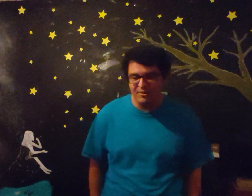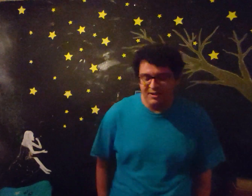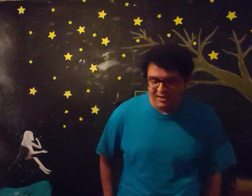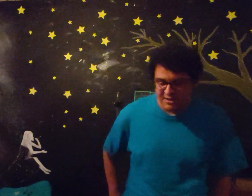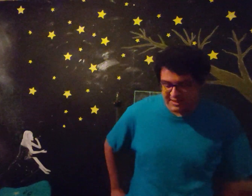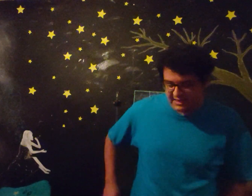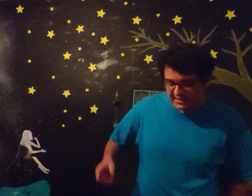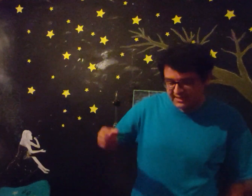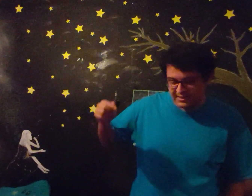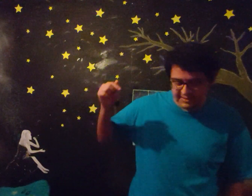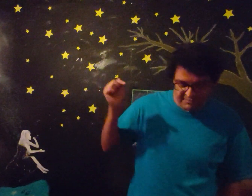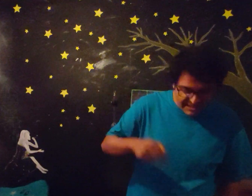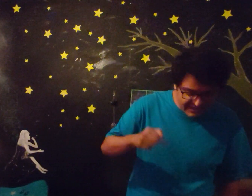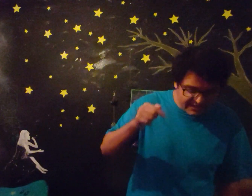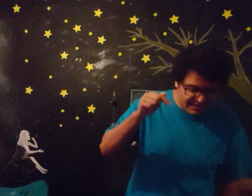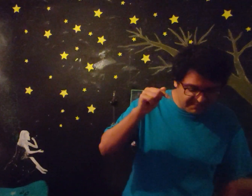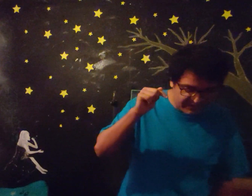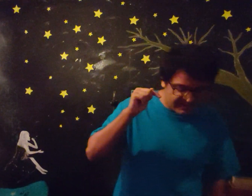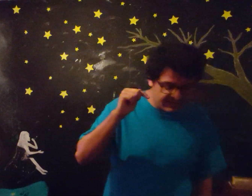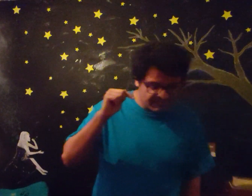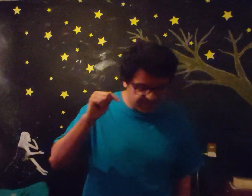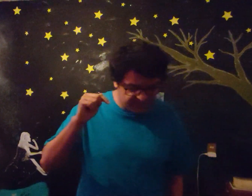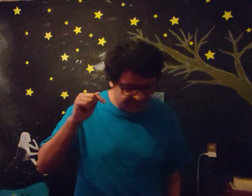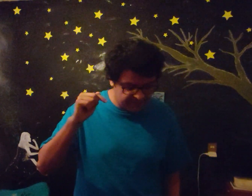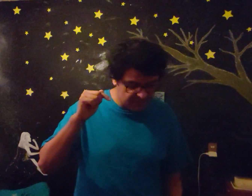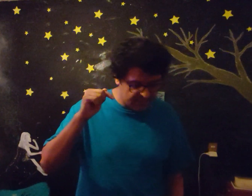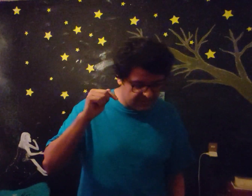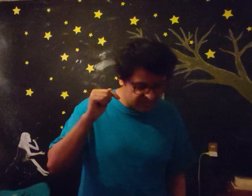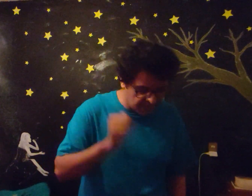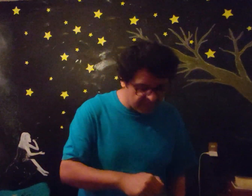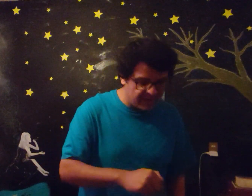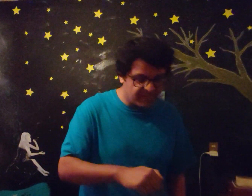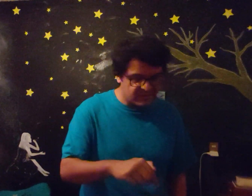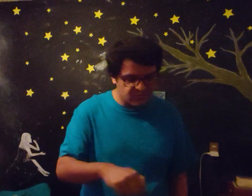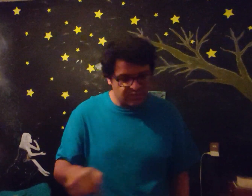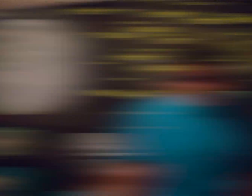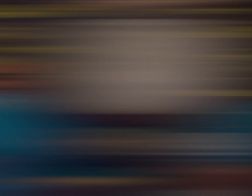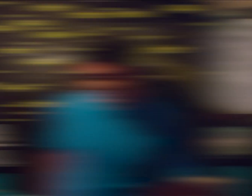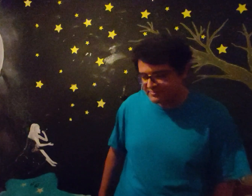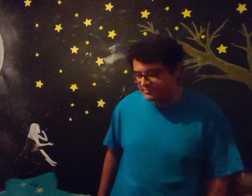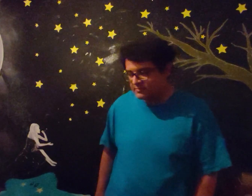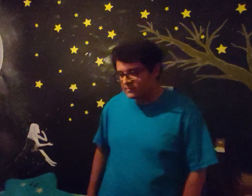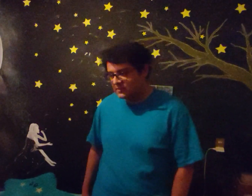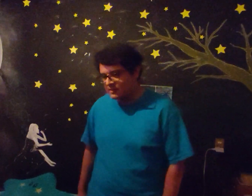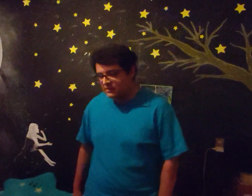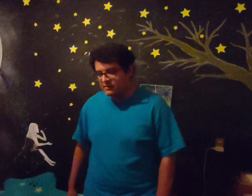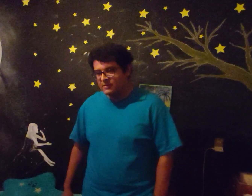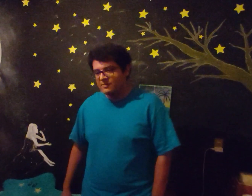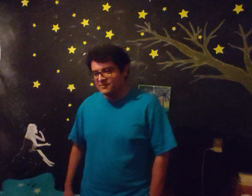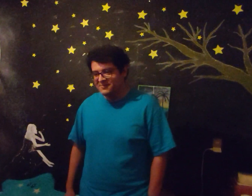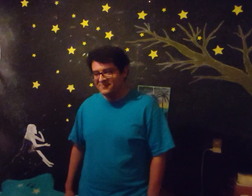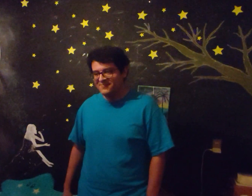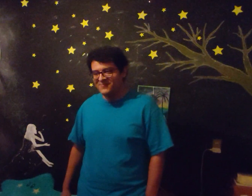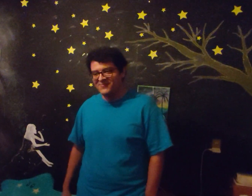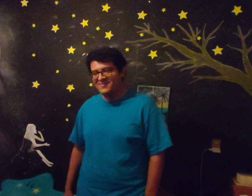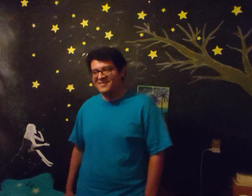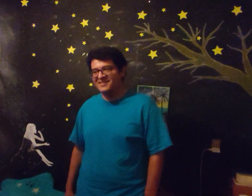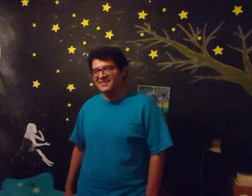De temática De Streamer vs chat Kotopi ¿Te gustan las chimichangas?